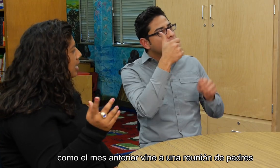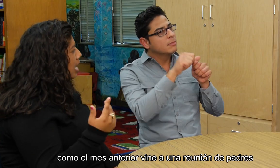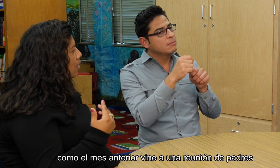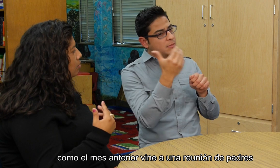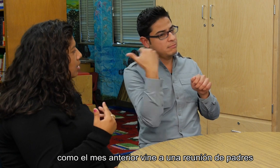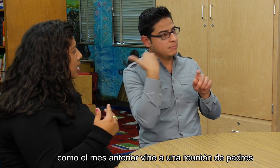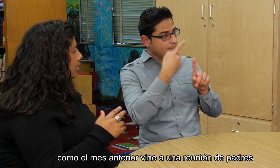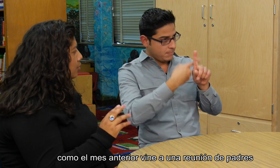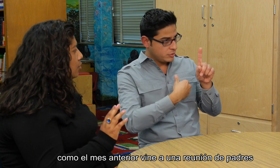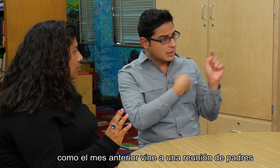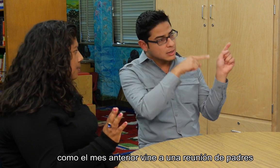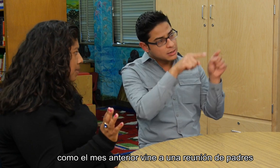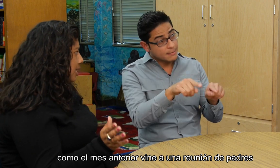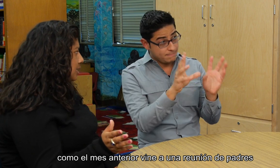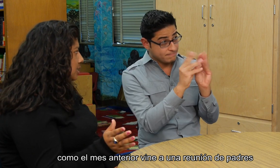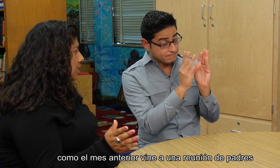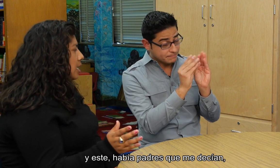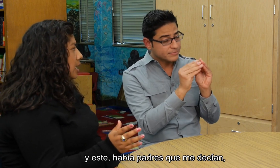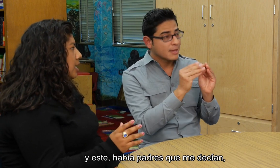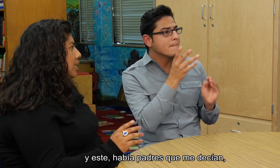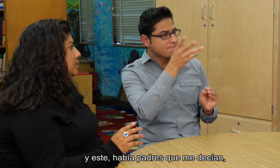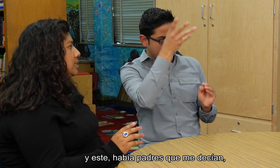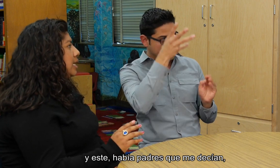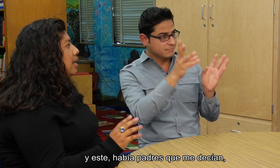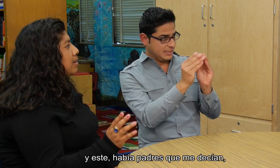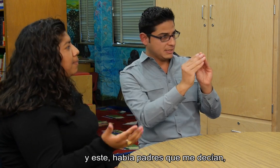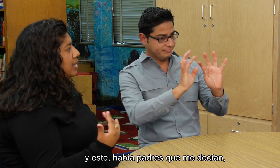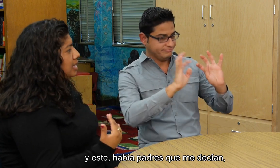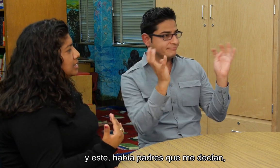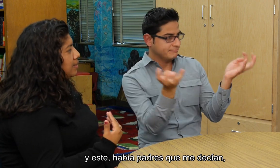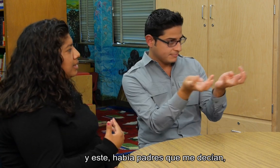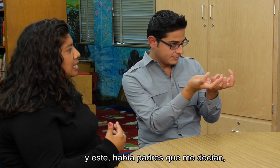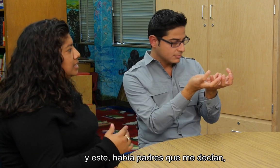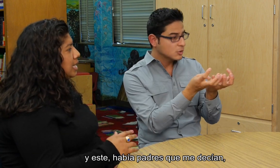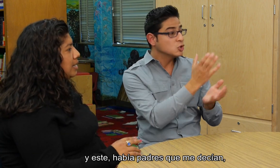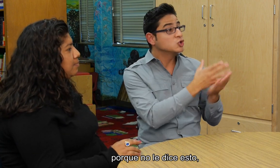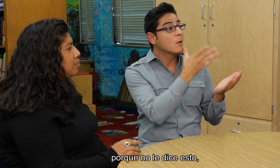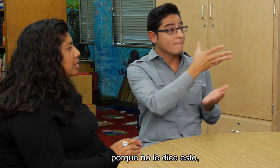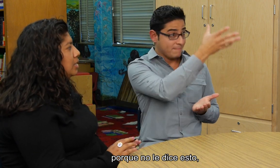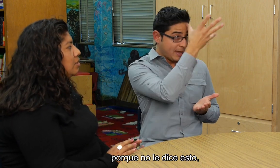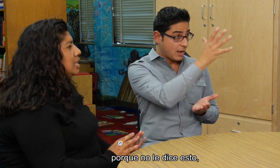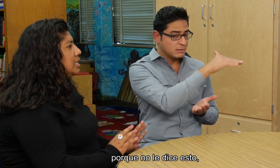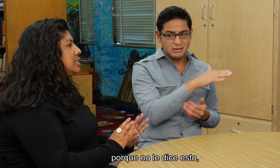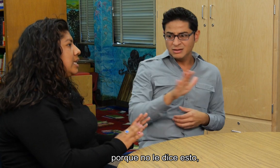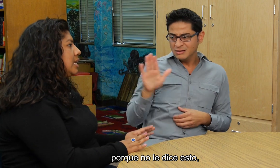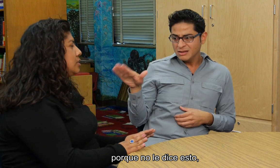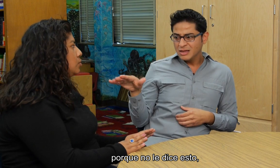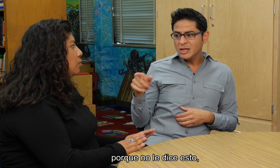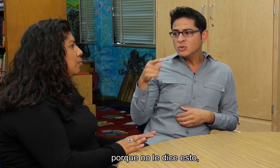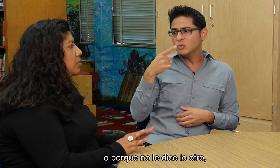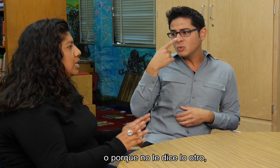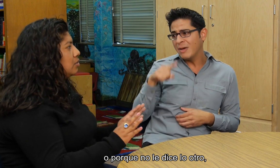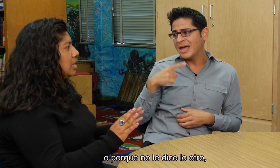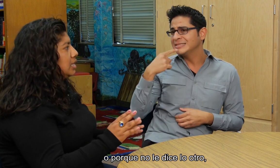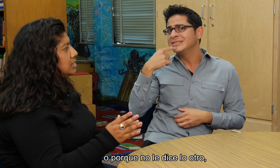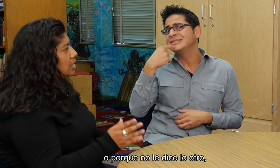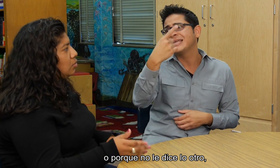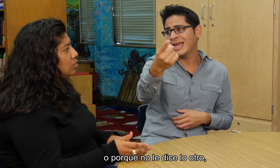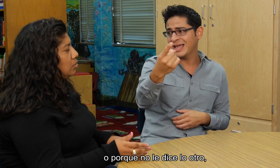a una reunión de padres y, este, había padres que me decían, ¿por qué no le dice esto? ¿Por qué no le dice el otro?